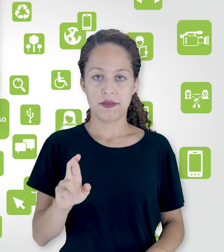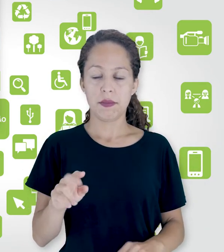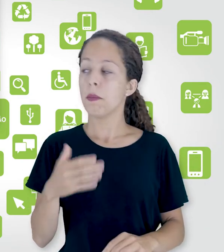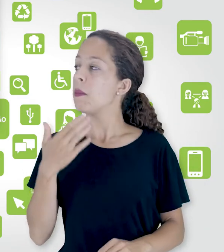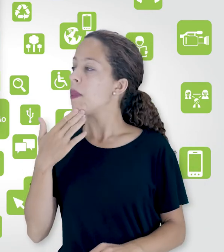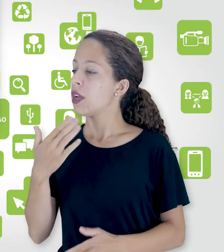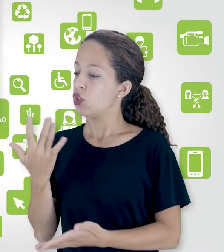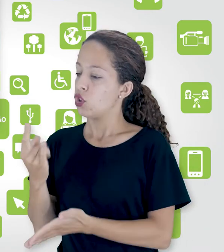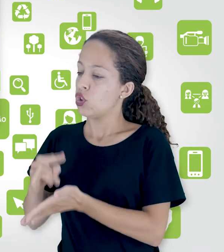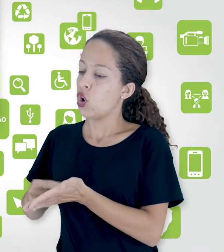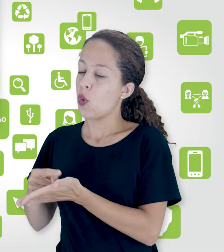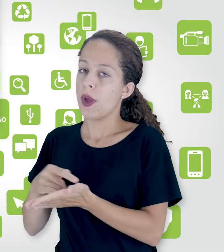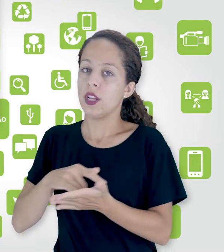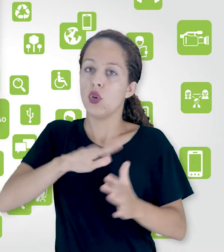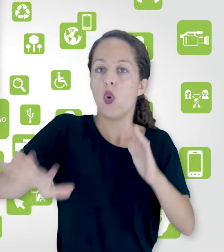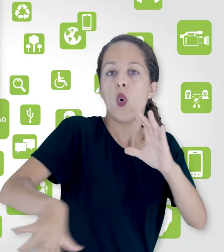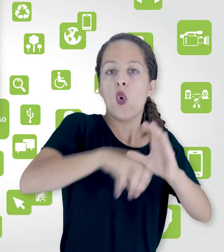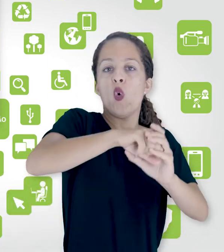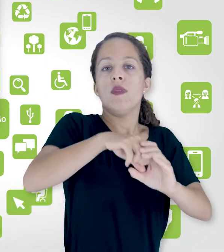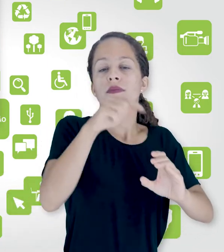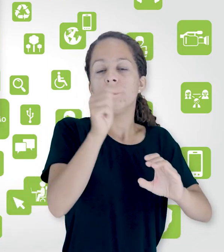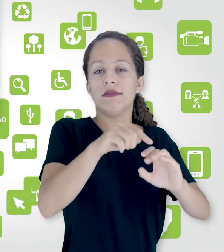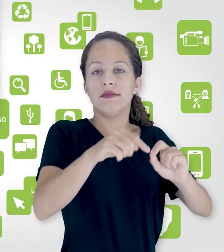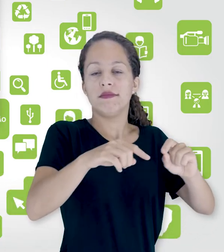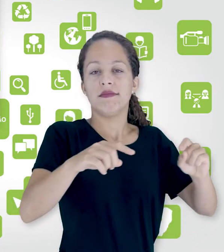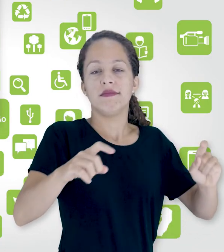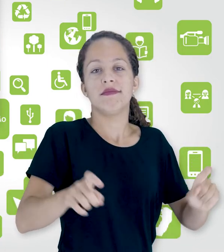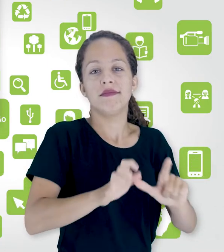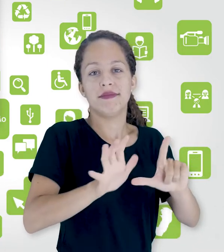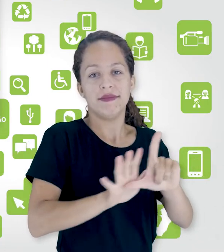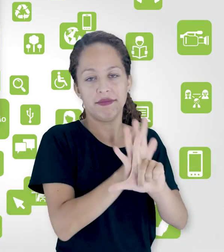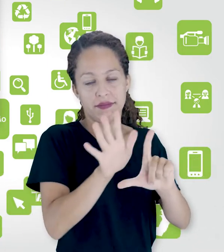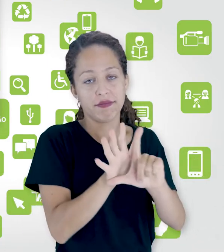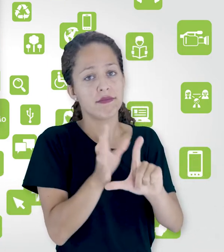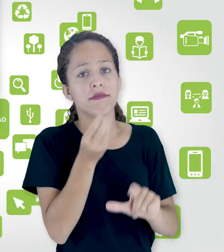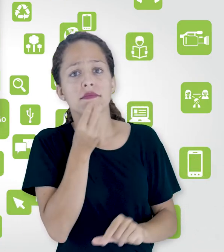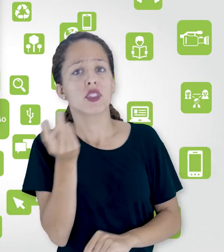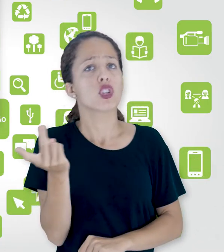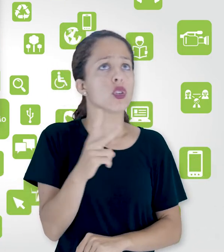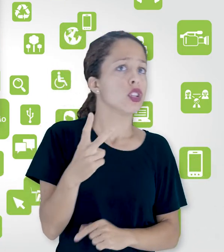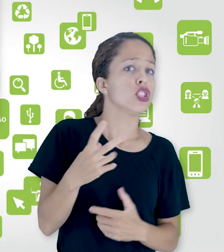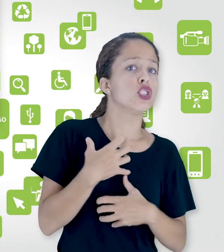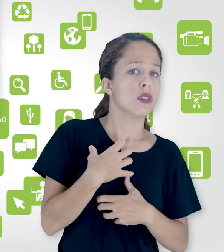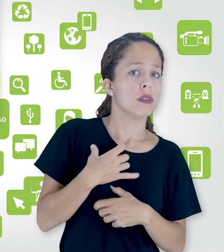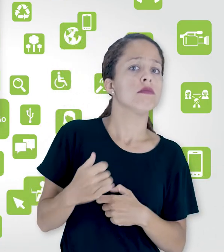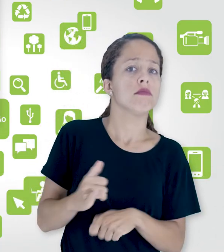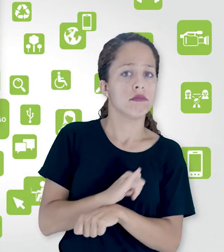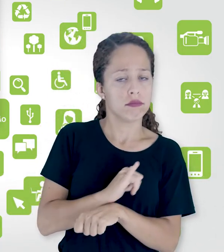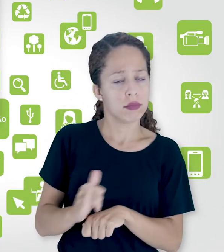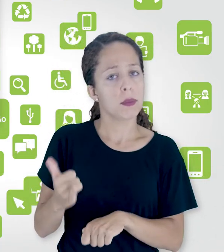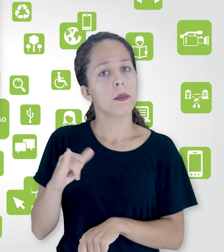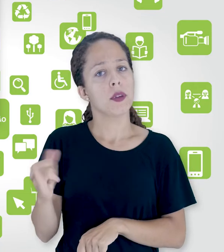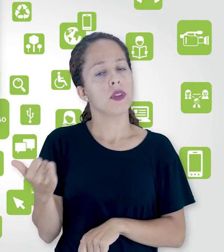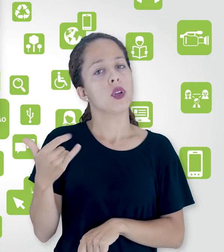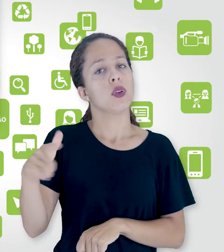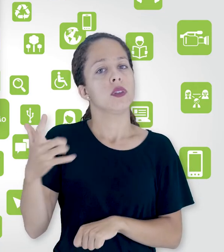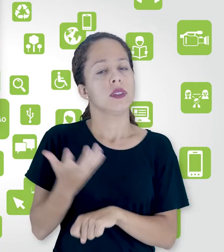arquivo. Então, tem essas duas formas de você aproveitar o conteúdo de uma outra disciplina. A gente recomenda